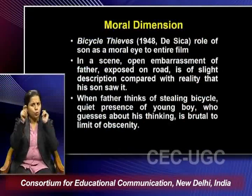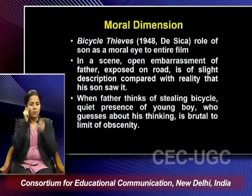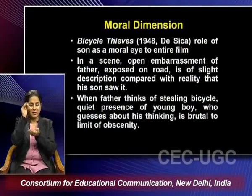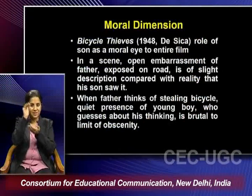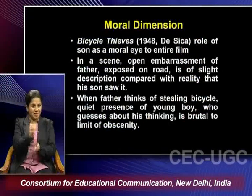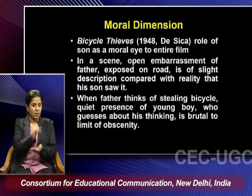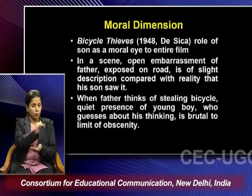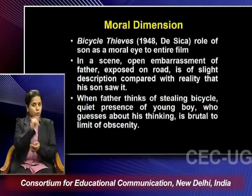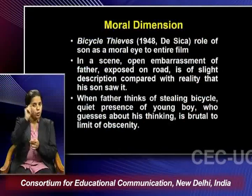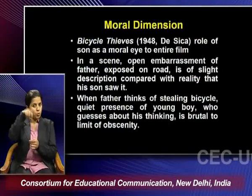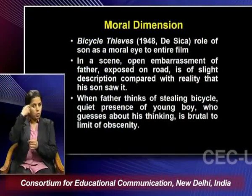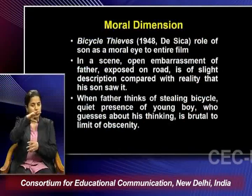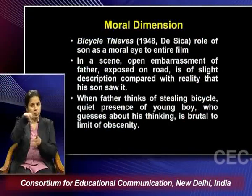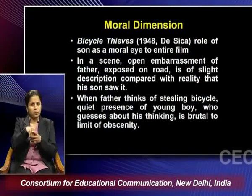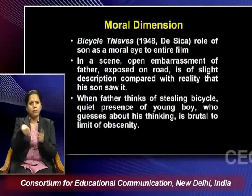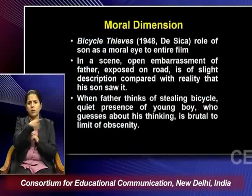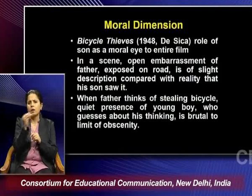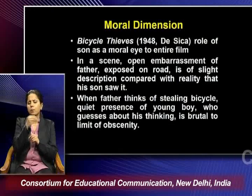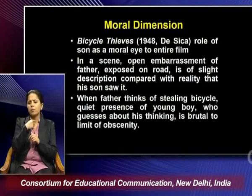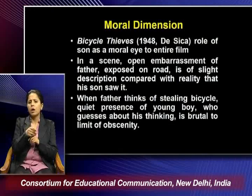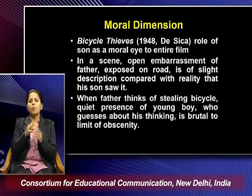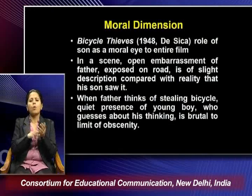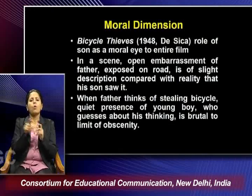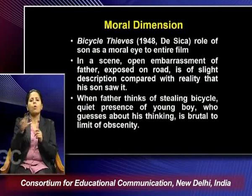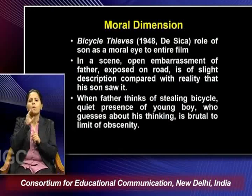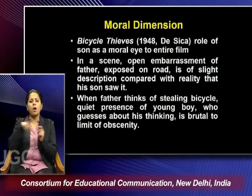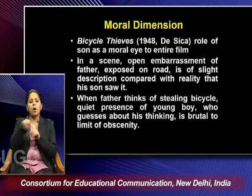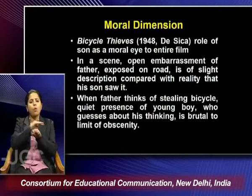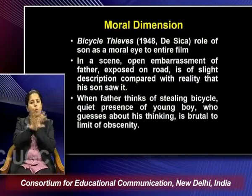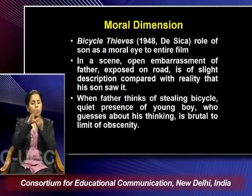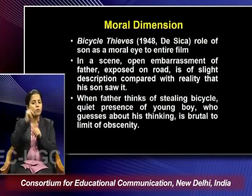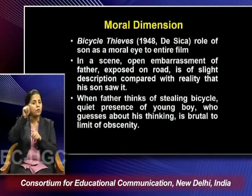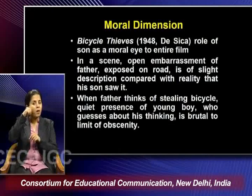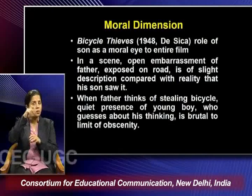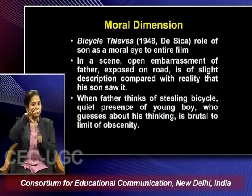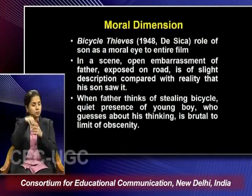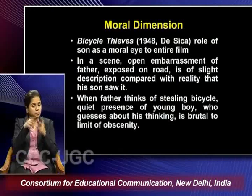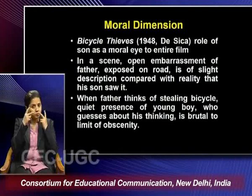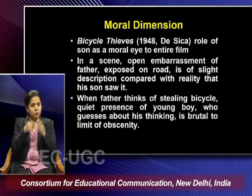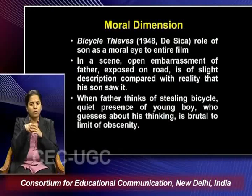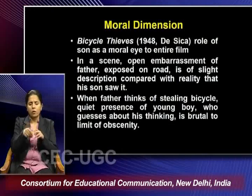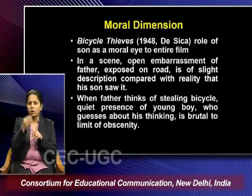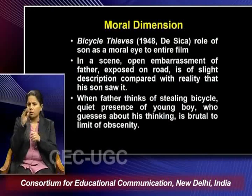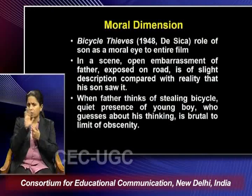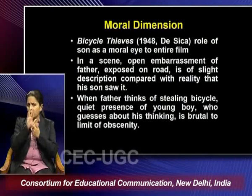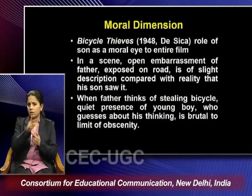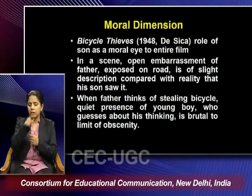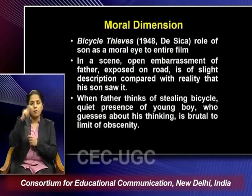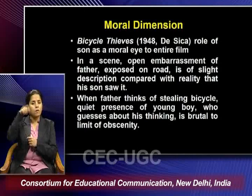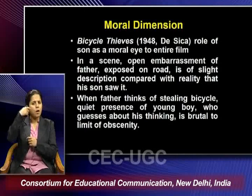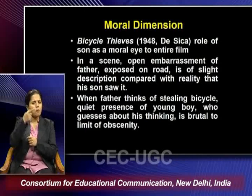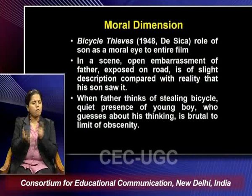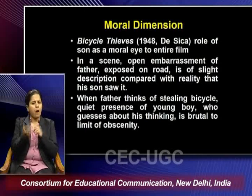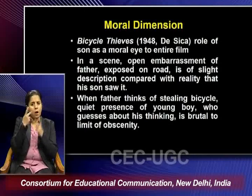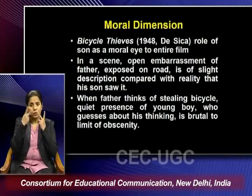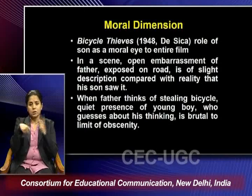this particular film. It was some sort of a moral eye to the entire film. So in a scene in the film we find